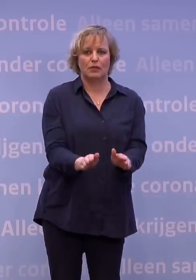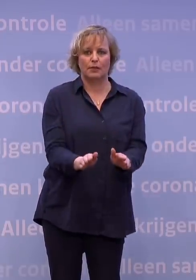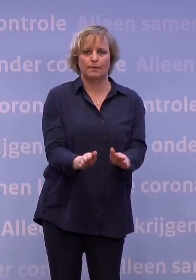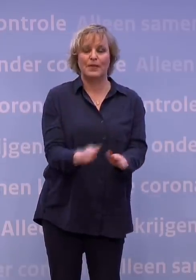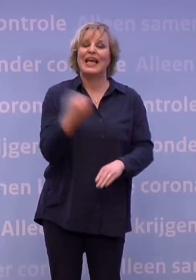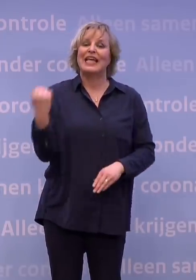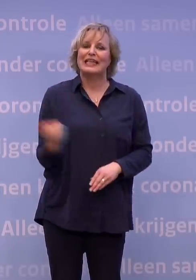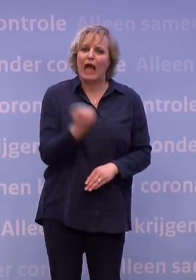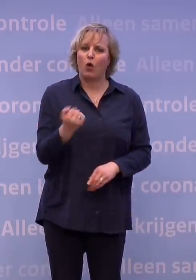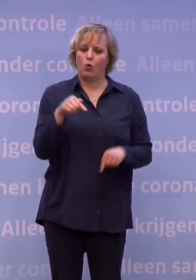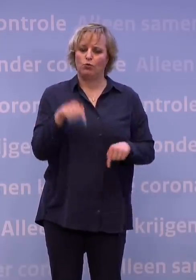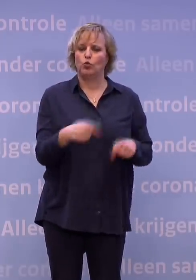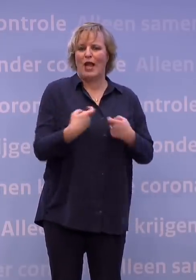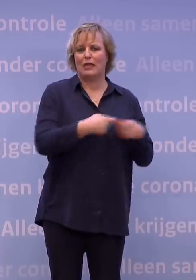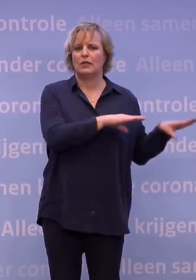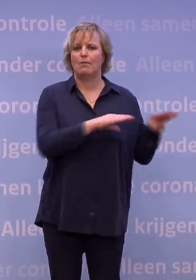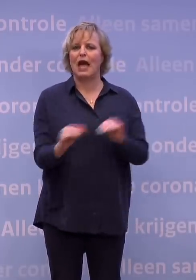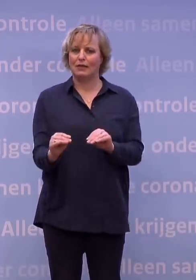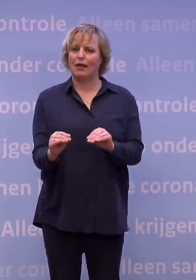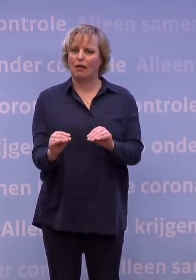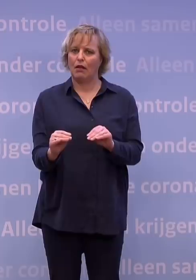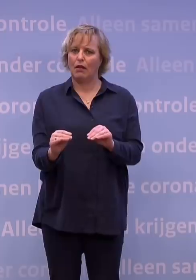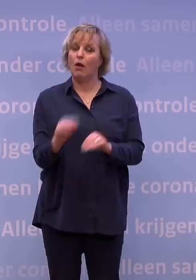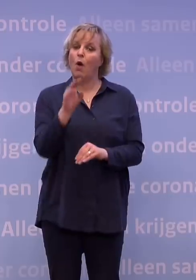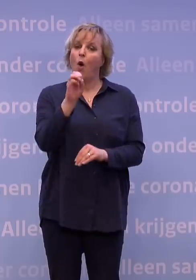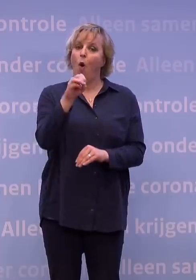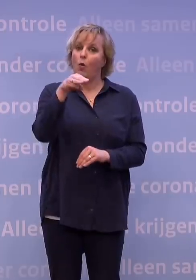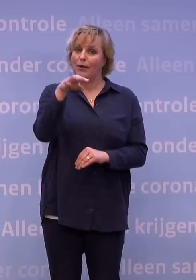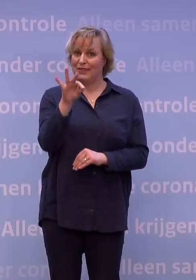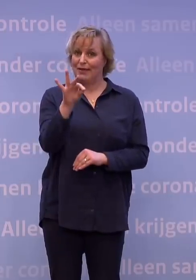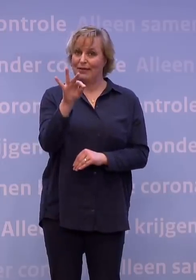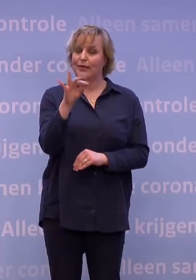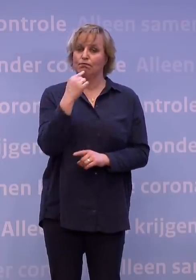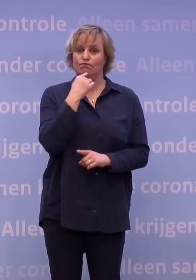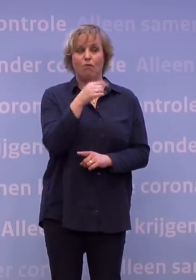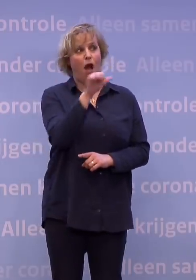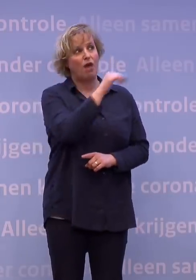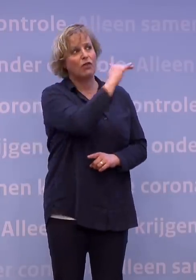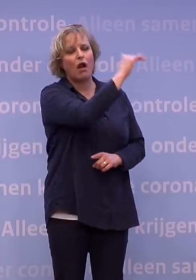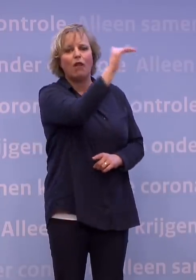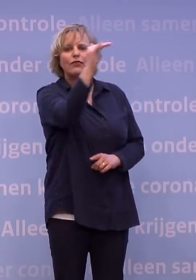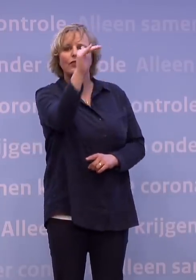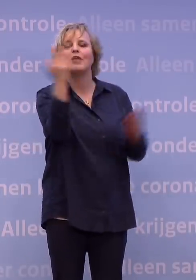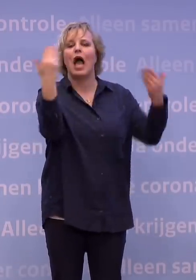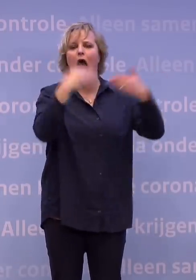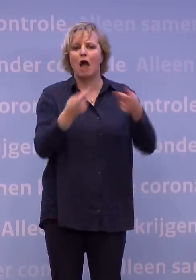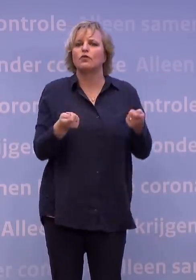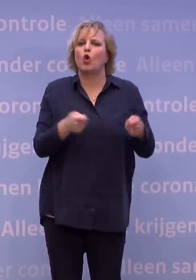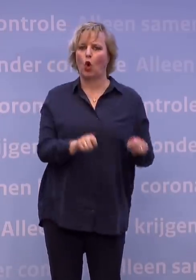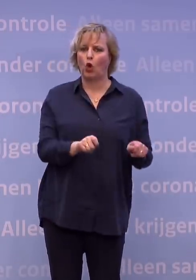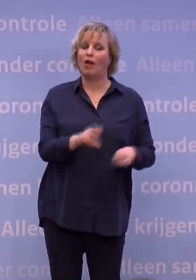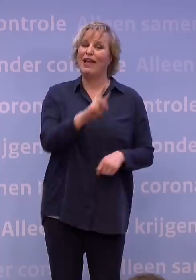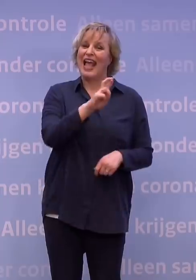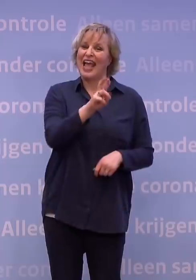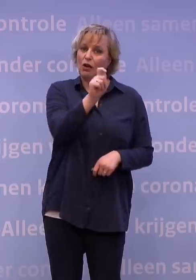dat we nu die extra maatregelen nemen. Het OMT denkt op basis van lessen uit andere landen dat een avondklok het reproductiegetal